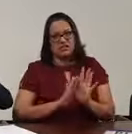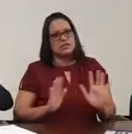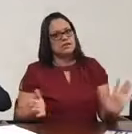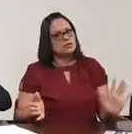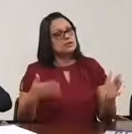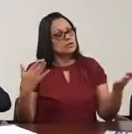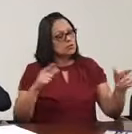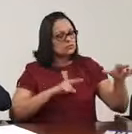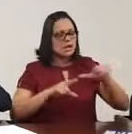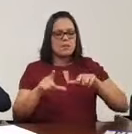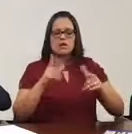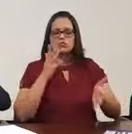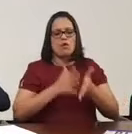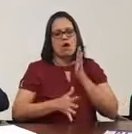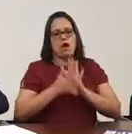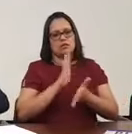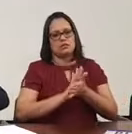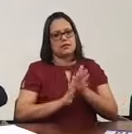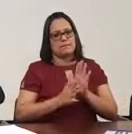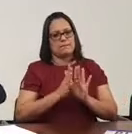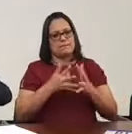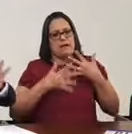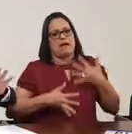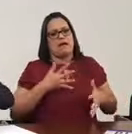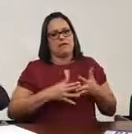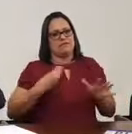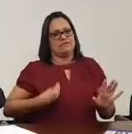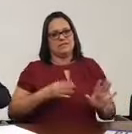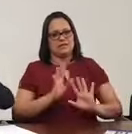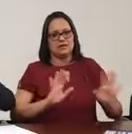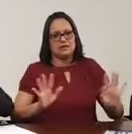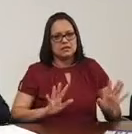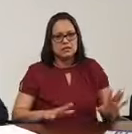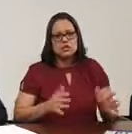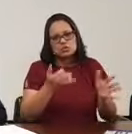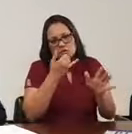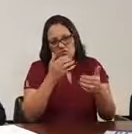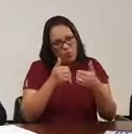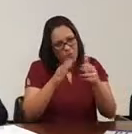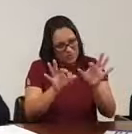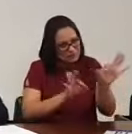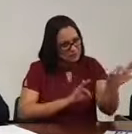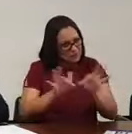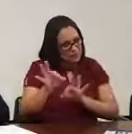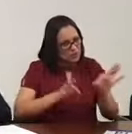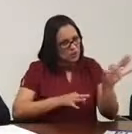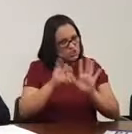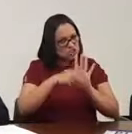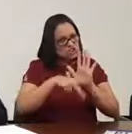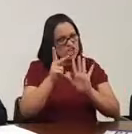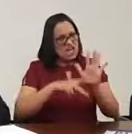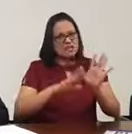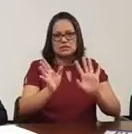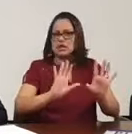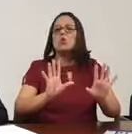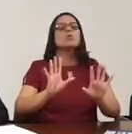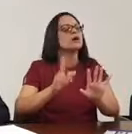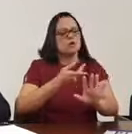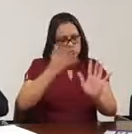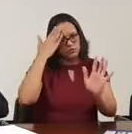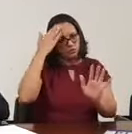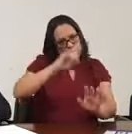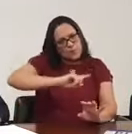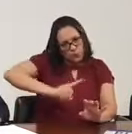não atrapalha a vida de ninguém. Fique tranquilo que eu não vou apresentar nenhum projeto aqui para descriminalizar o trabalho